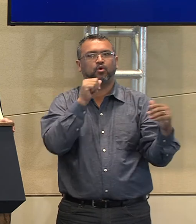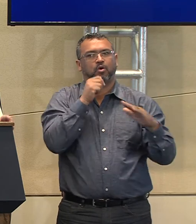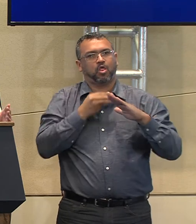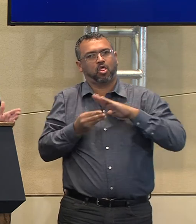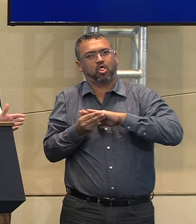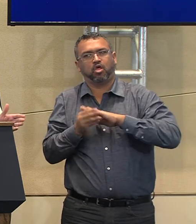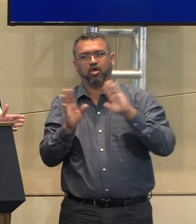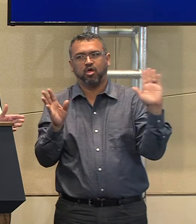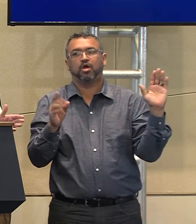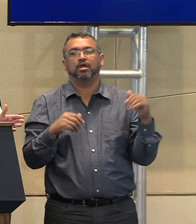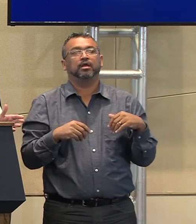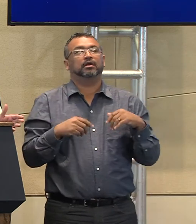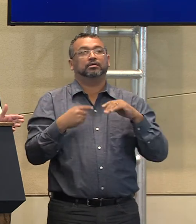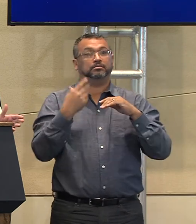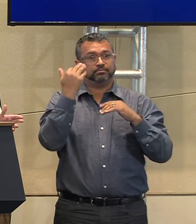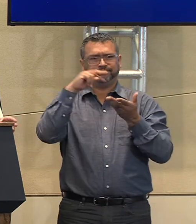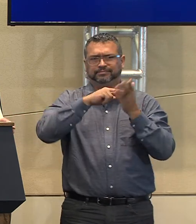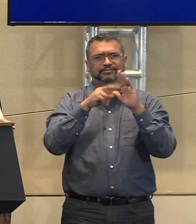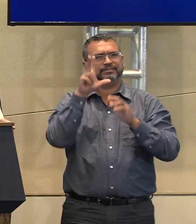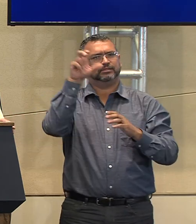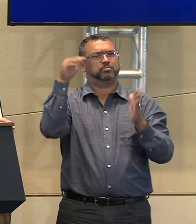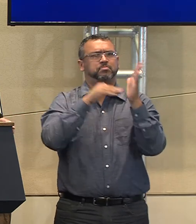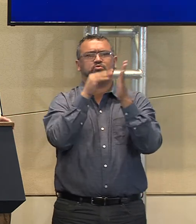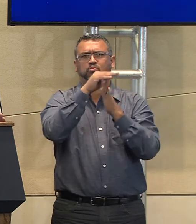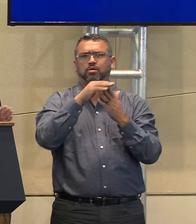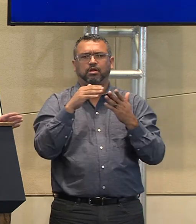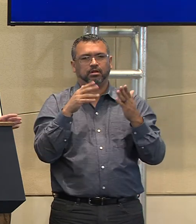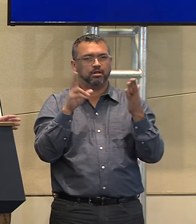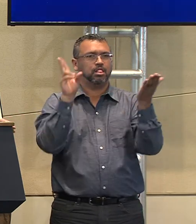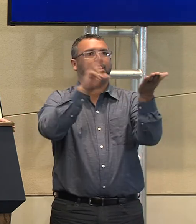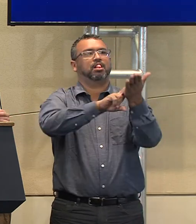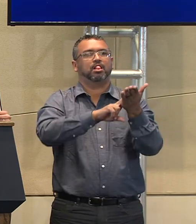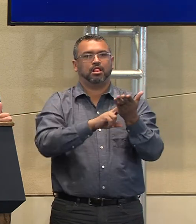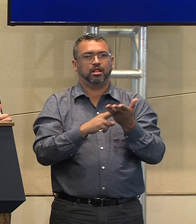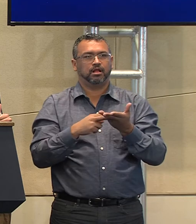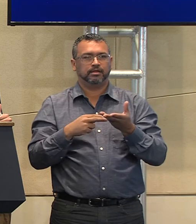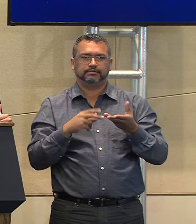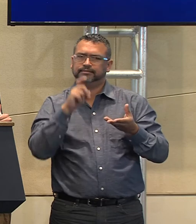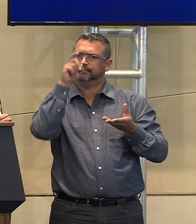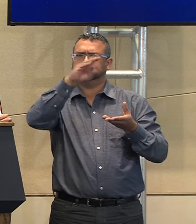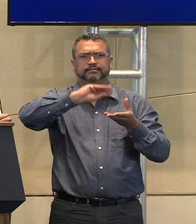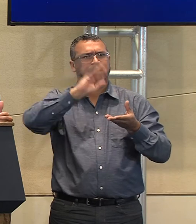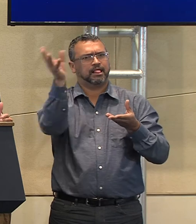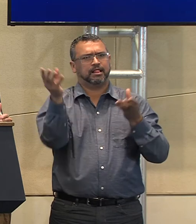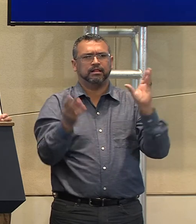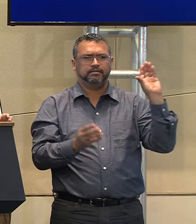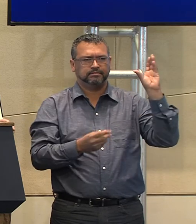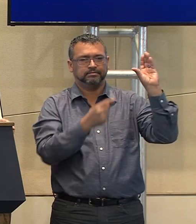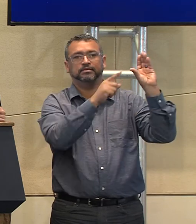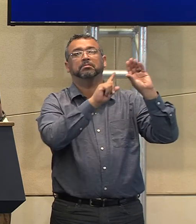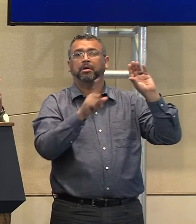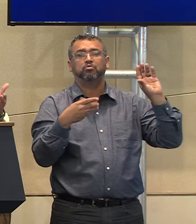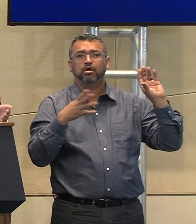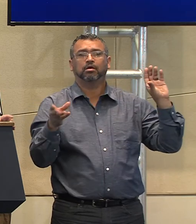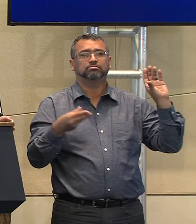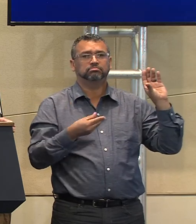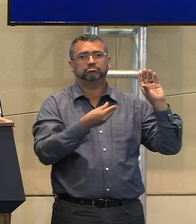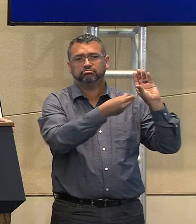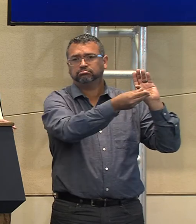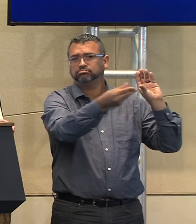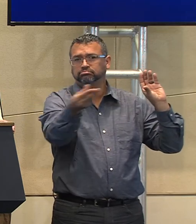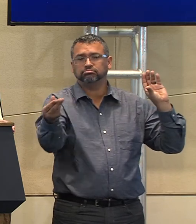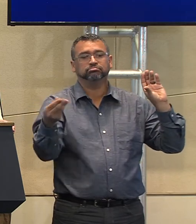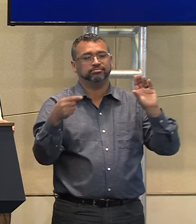contratación cuando estamos hablando de un contrato de 300 millones de dólares. Eso nunca lo hemos puesto en duda. Lo que hemos hecho es ejercicio de suplir toda la información. Él ha dado un